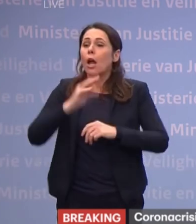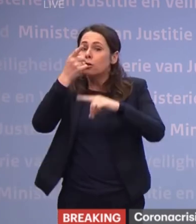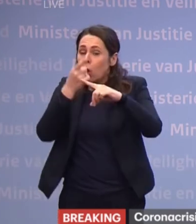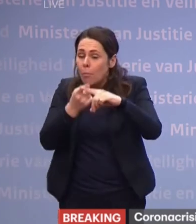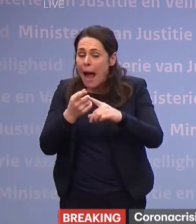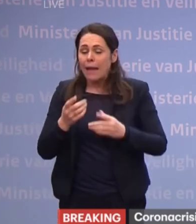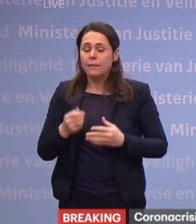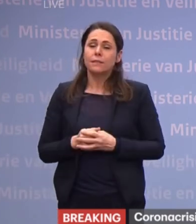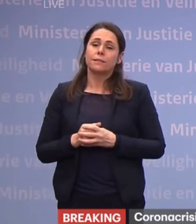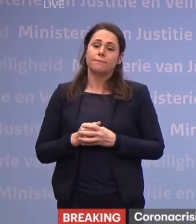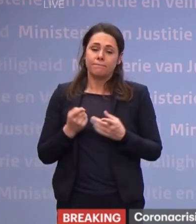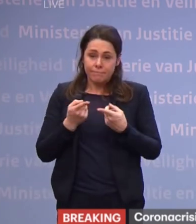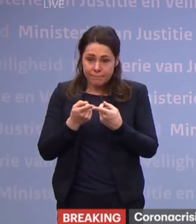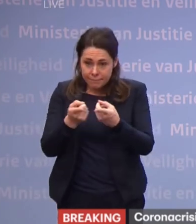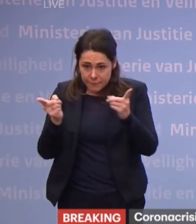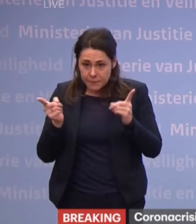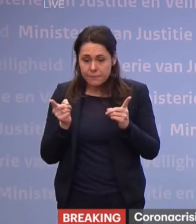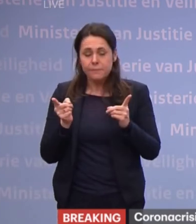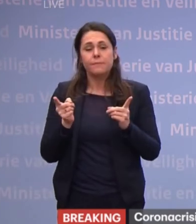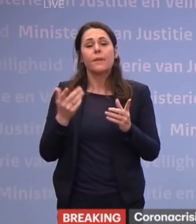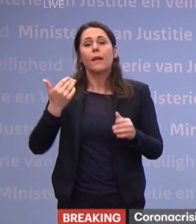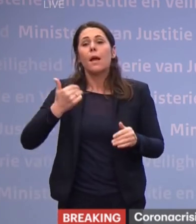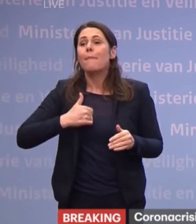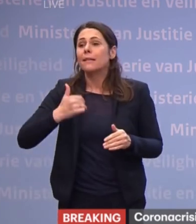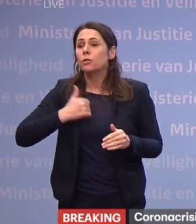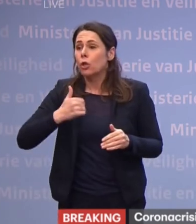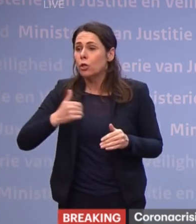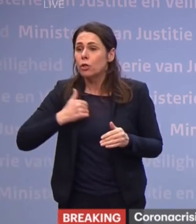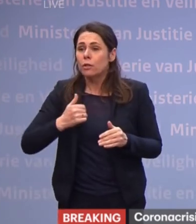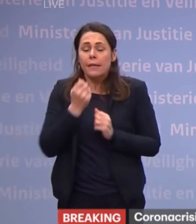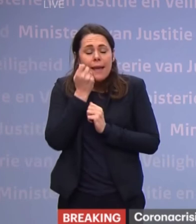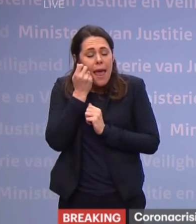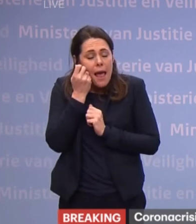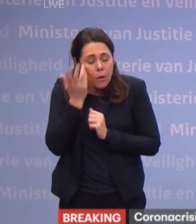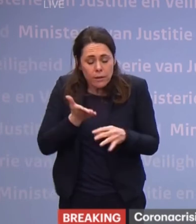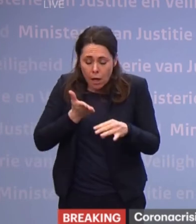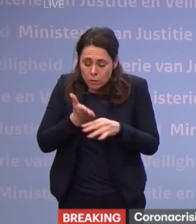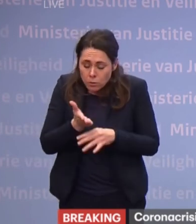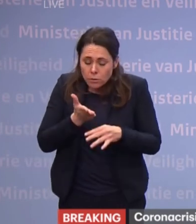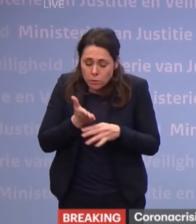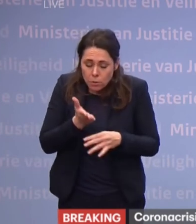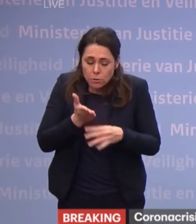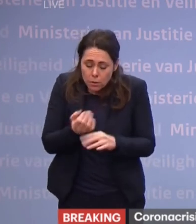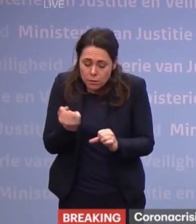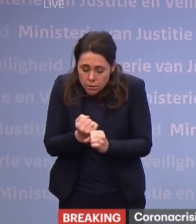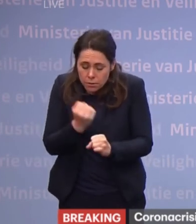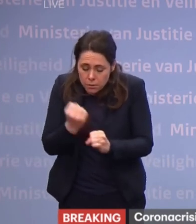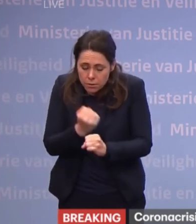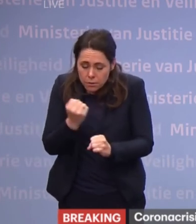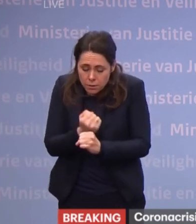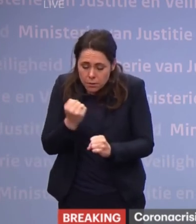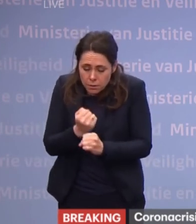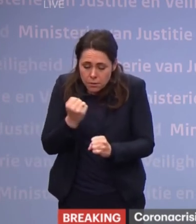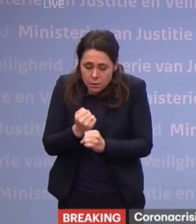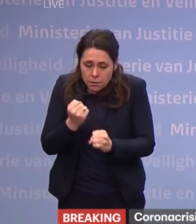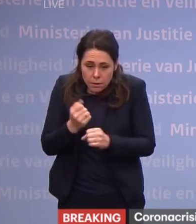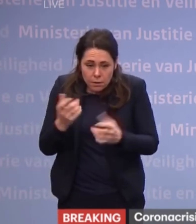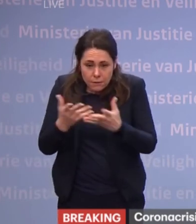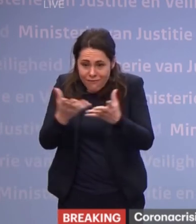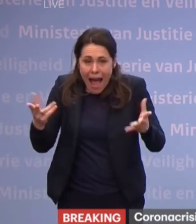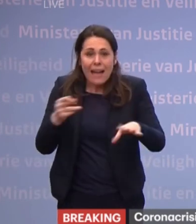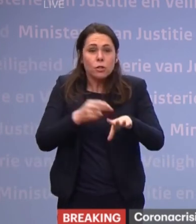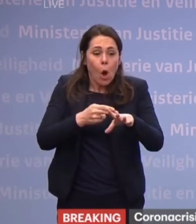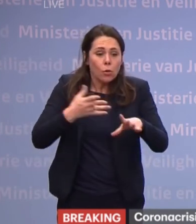waardering uitspreken voor alle mensen die dag in dag uit keihard werken om overal waar nodig zorg te